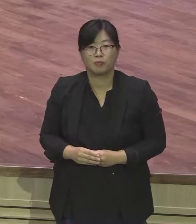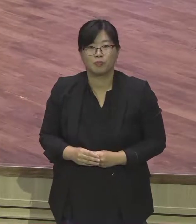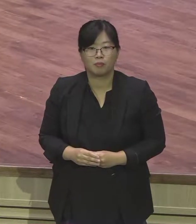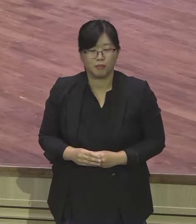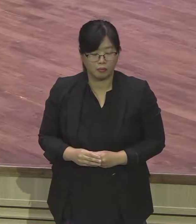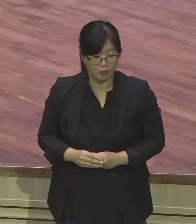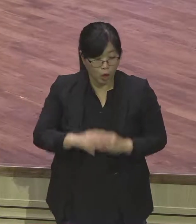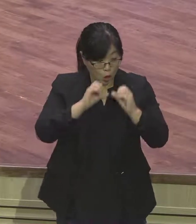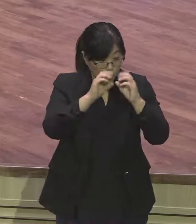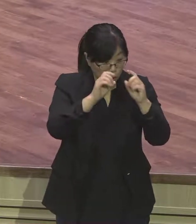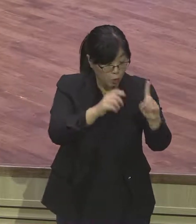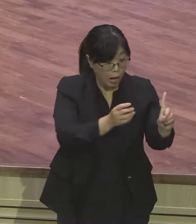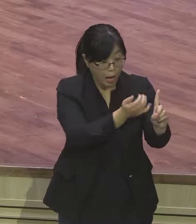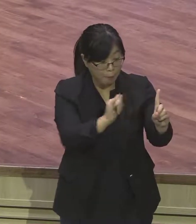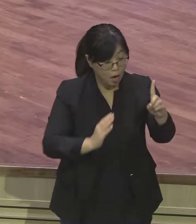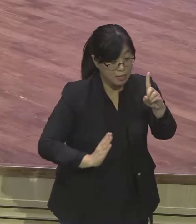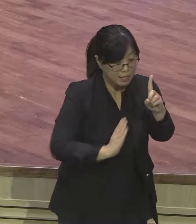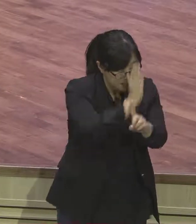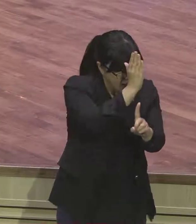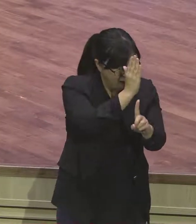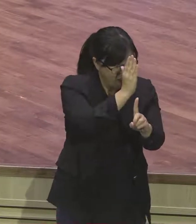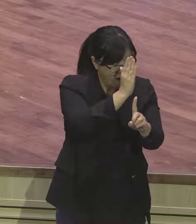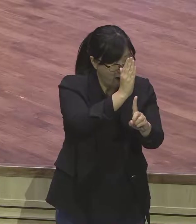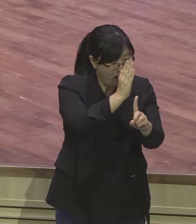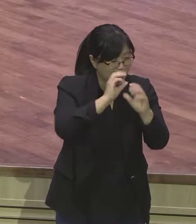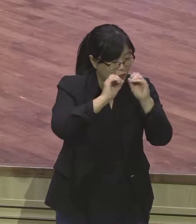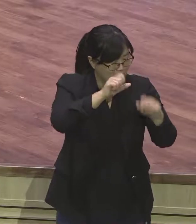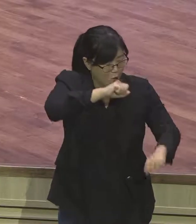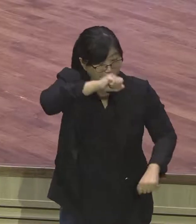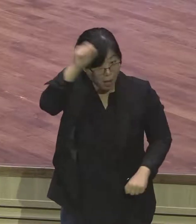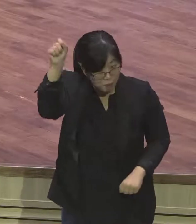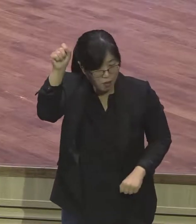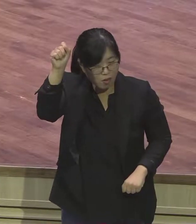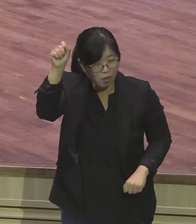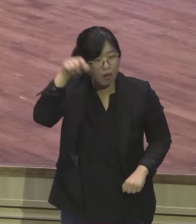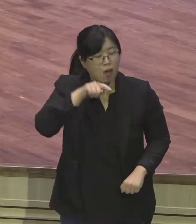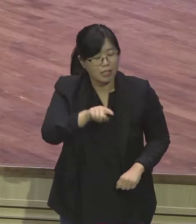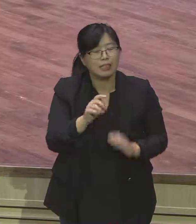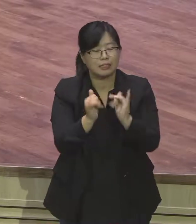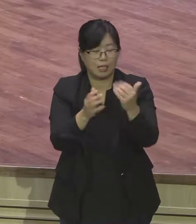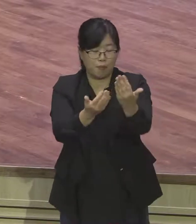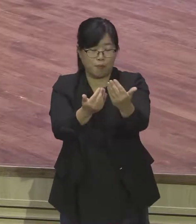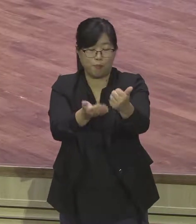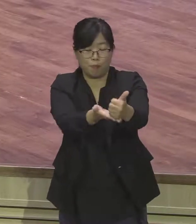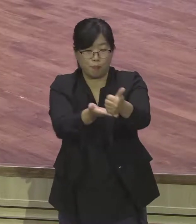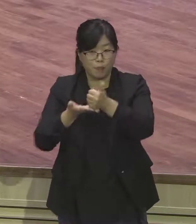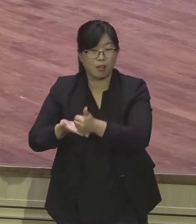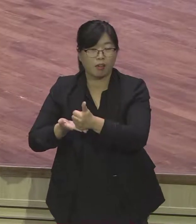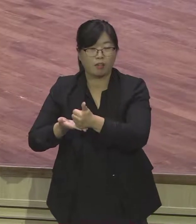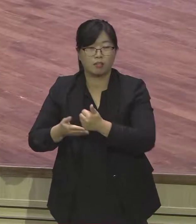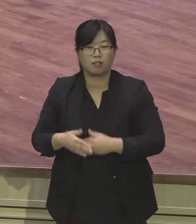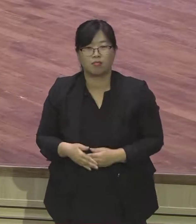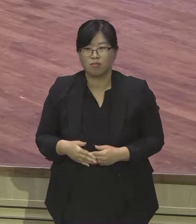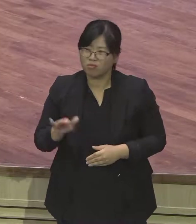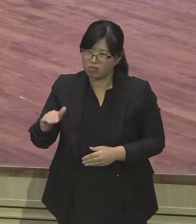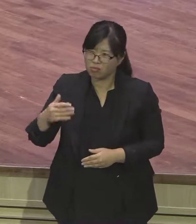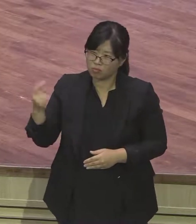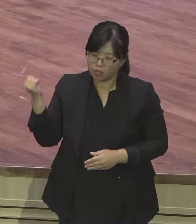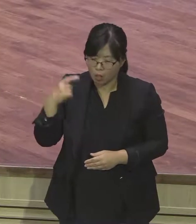모셨다. 한 명 이상, 한 명, 한 명을 생각할 때 아이고 한 명 정도야 그렇게 말할지